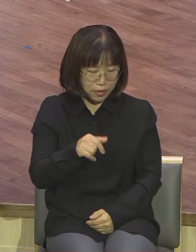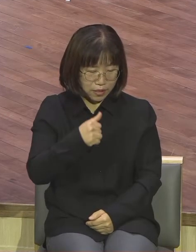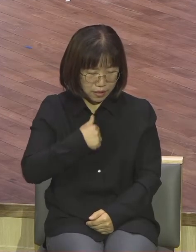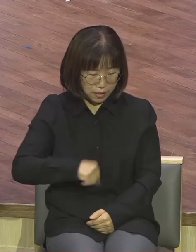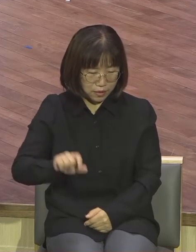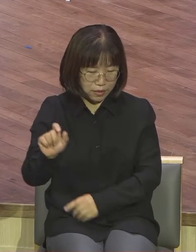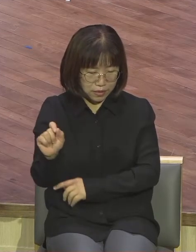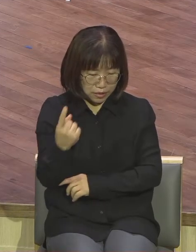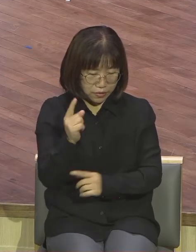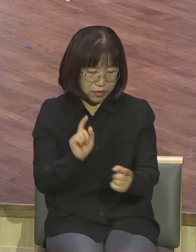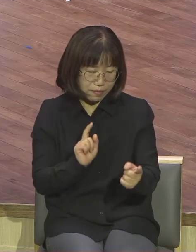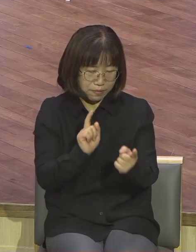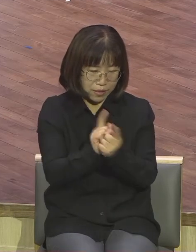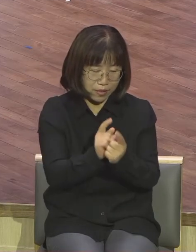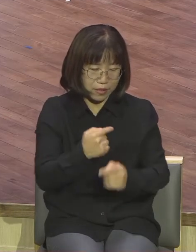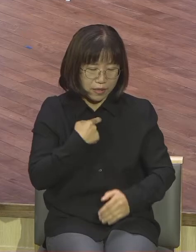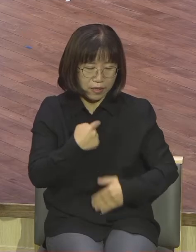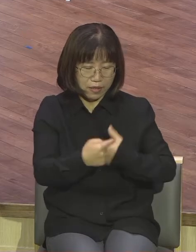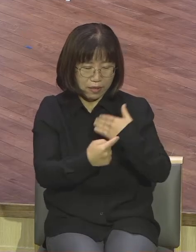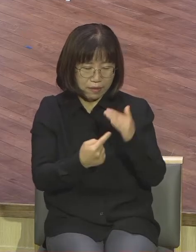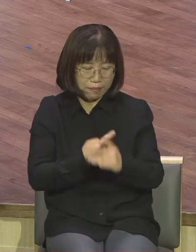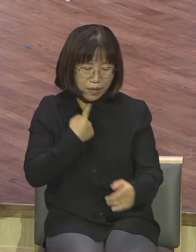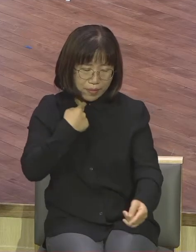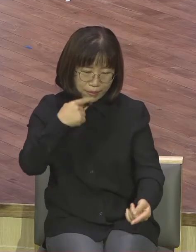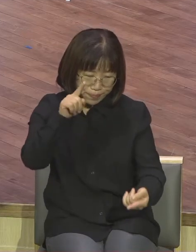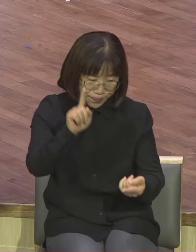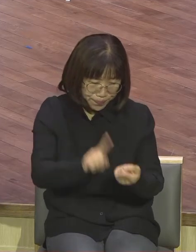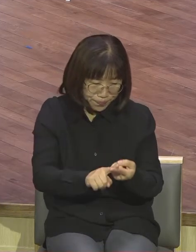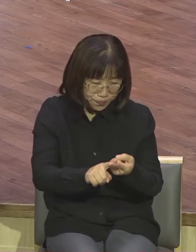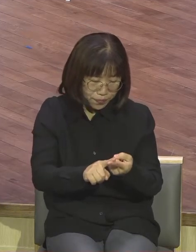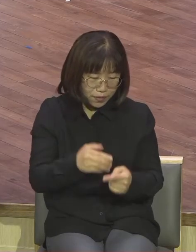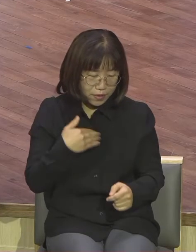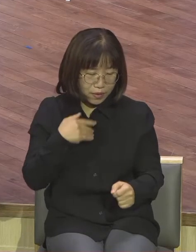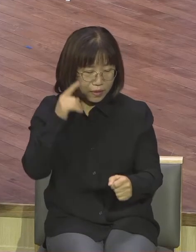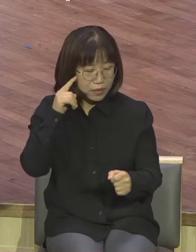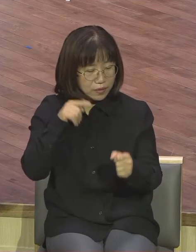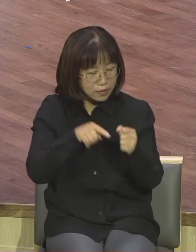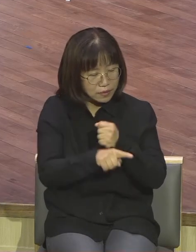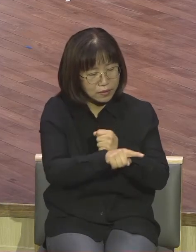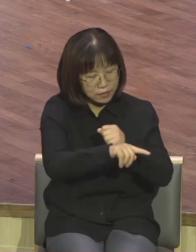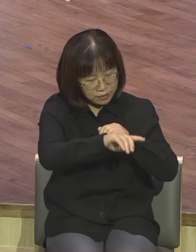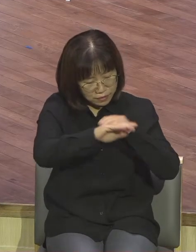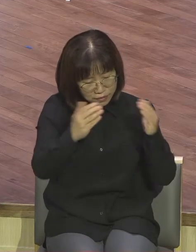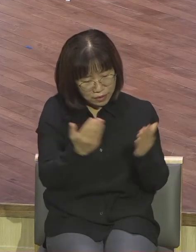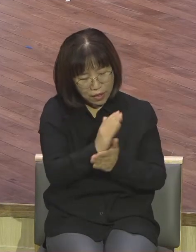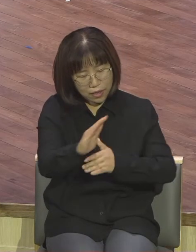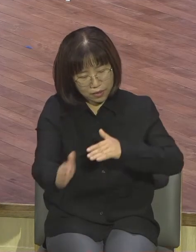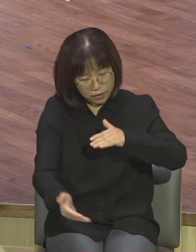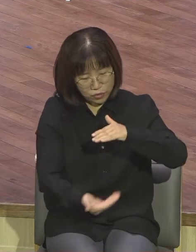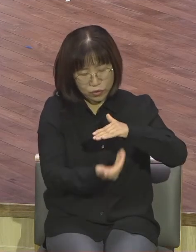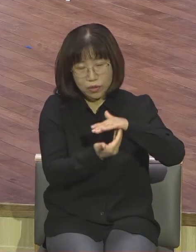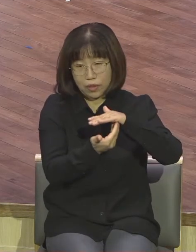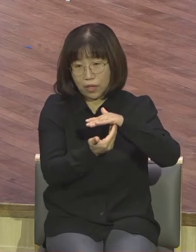따위스를 만나니 내 마음에 맞는 사람이라 내 뜻을 다